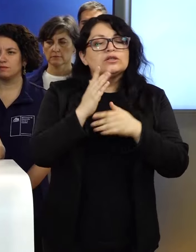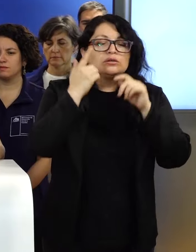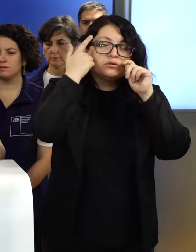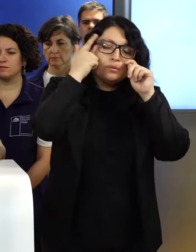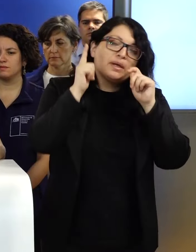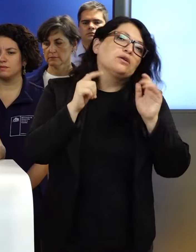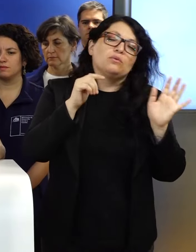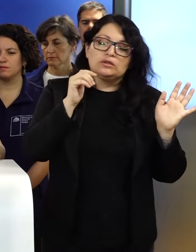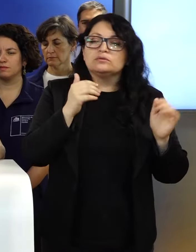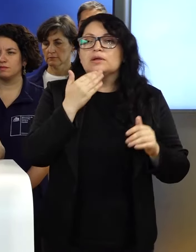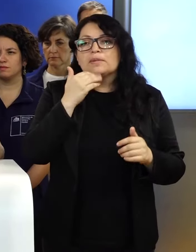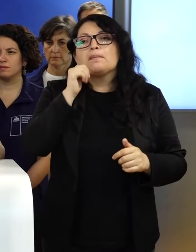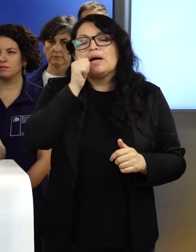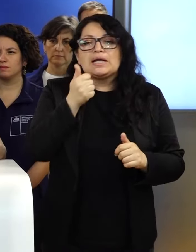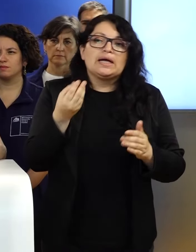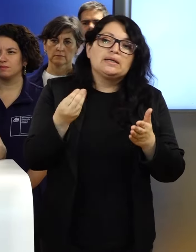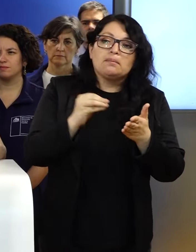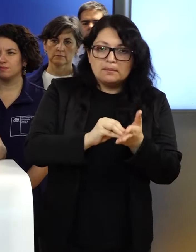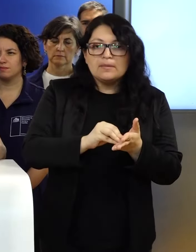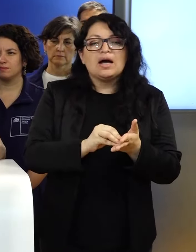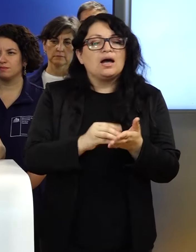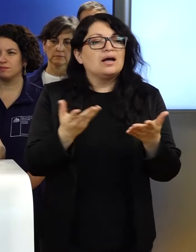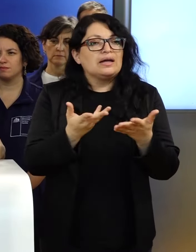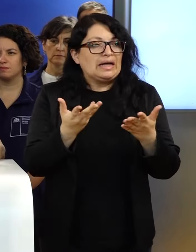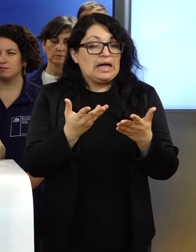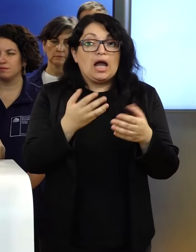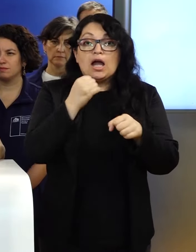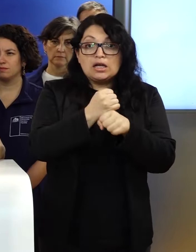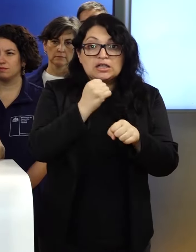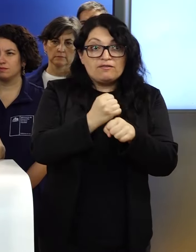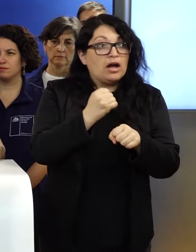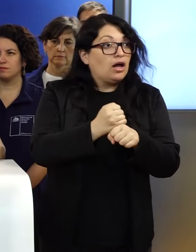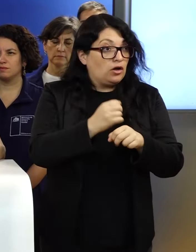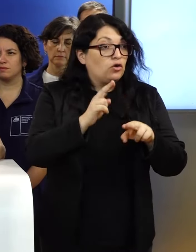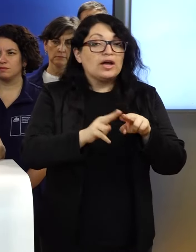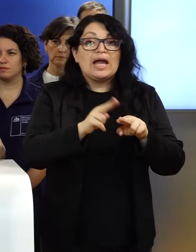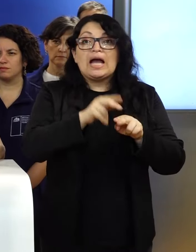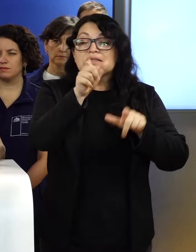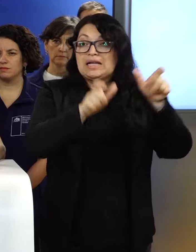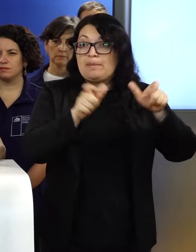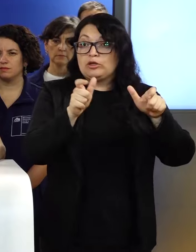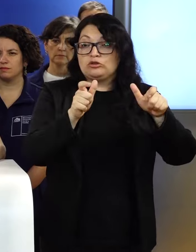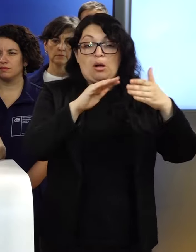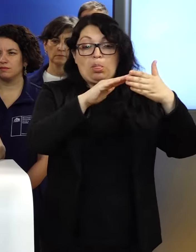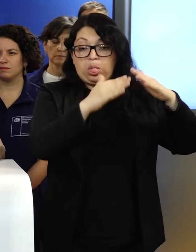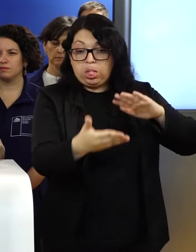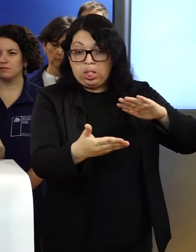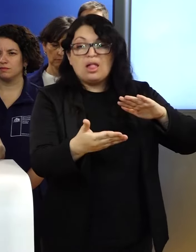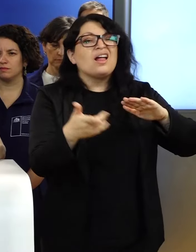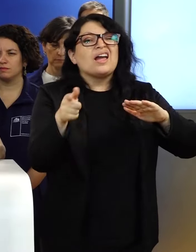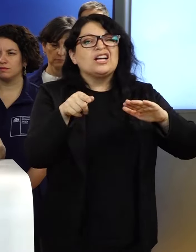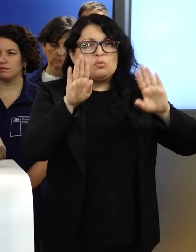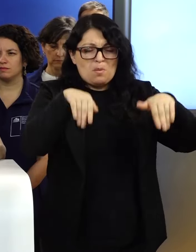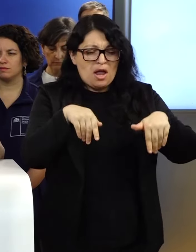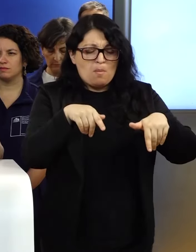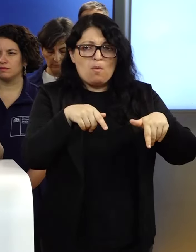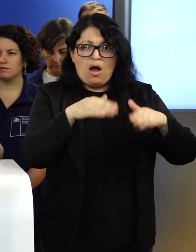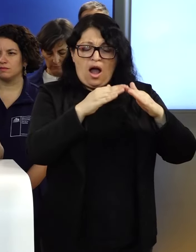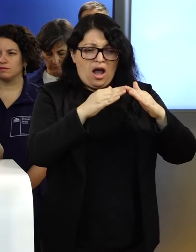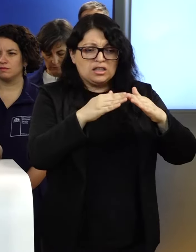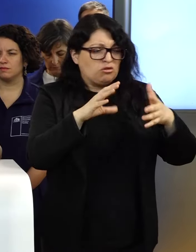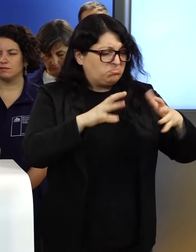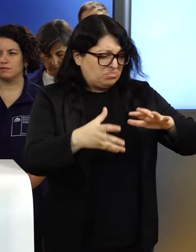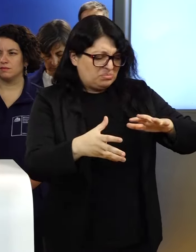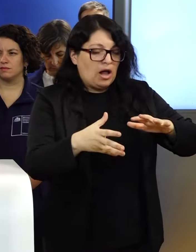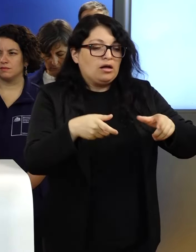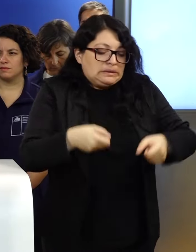probablemente mañana se va a incrementar el trabajo que hacen los damnificados levantando los escombros de sus viviendas o de sus enseres que